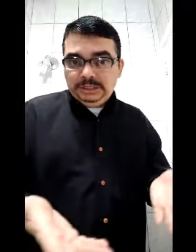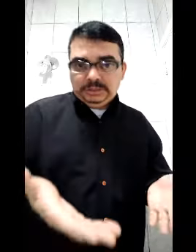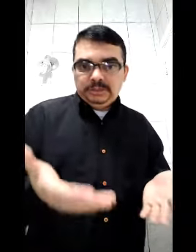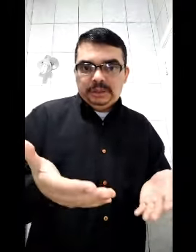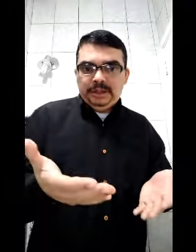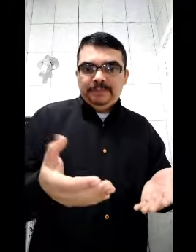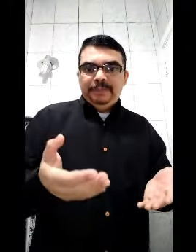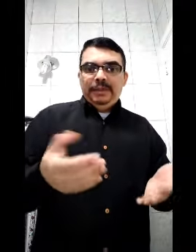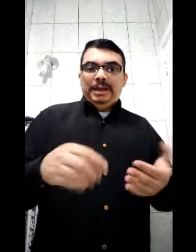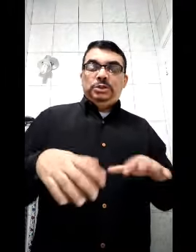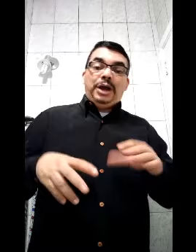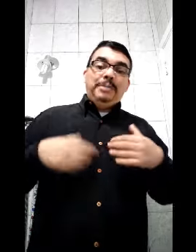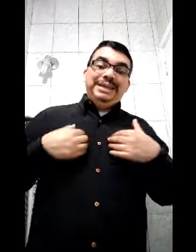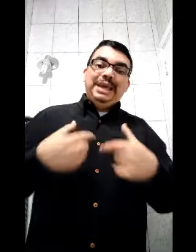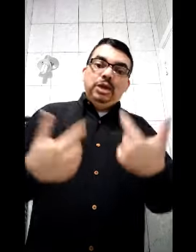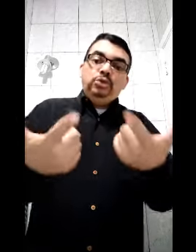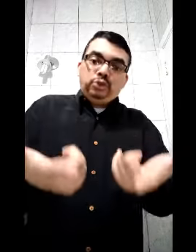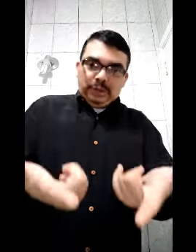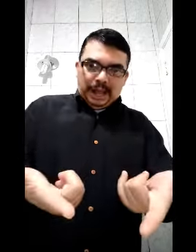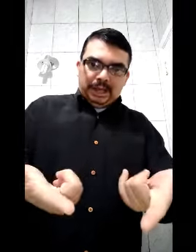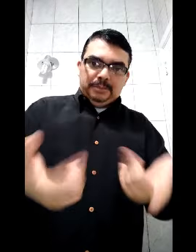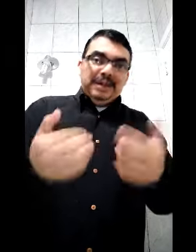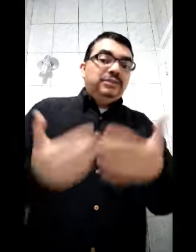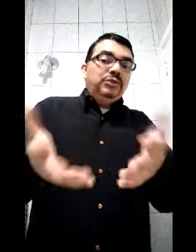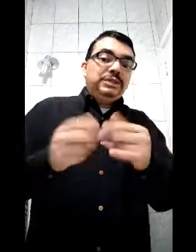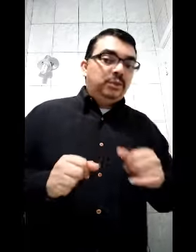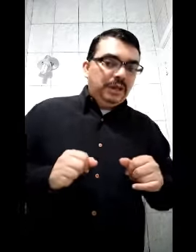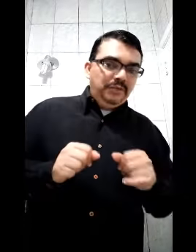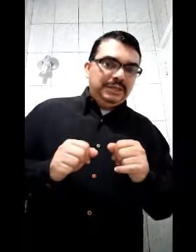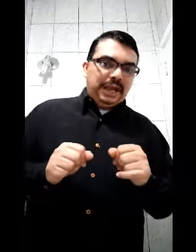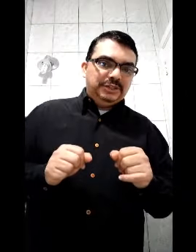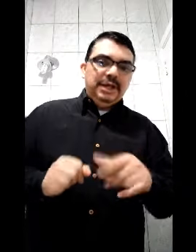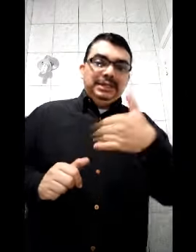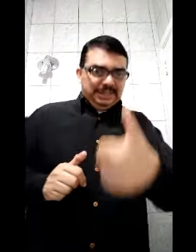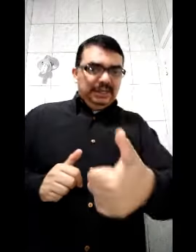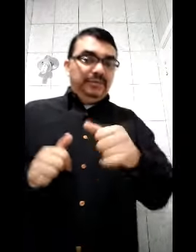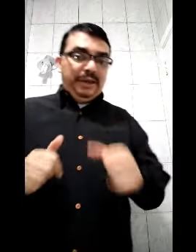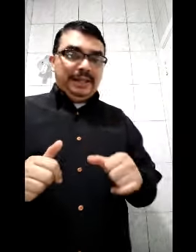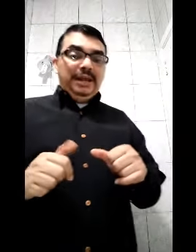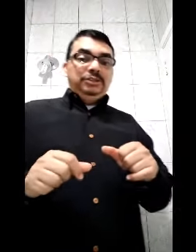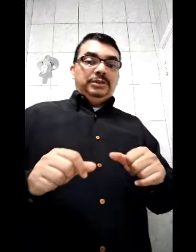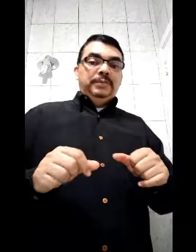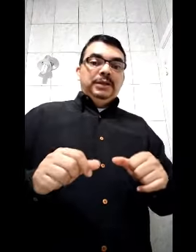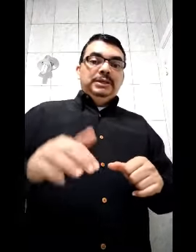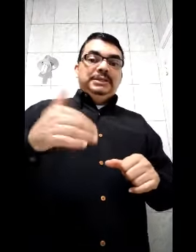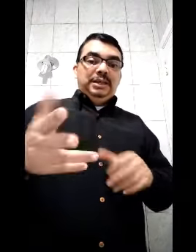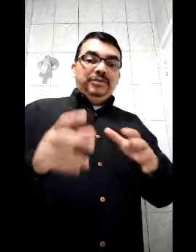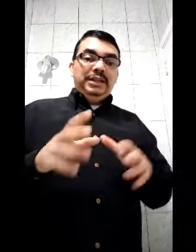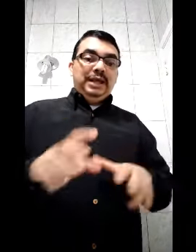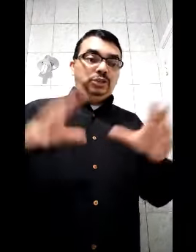sim, né? Mas não cabe aqui eu julgar. Mas e você? O que você acha? Seria verdade? Seria verdade